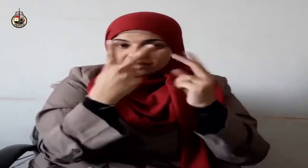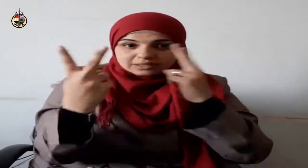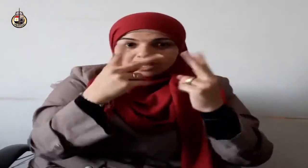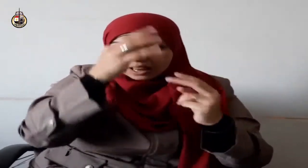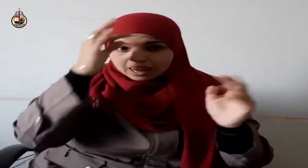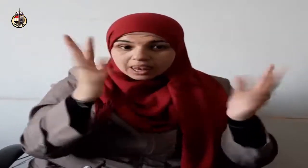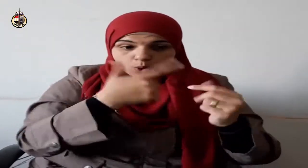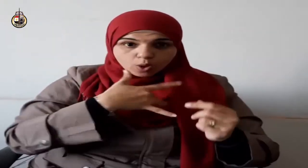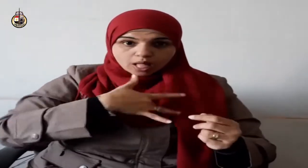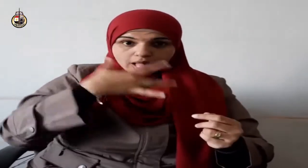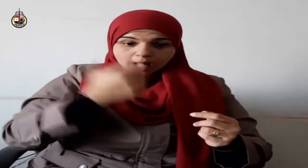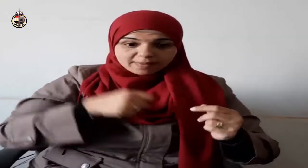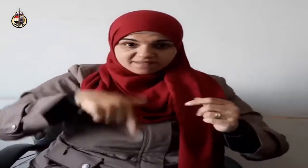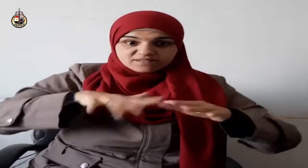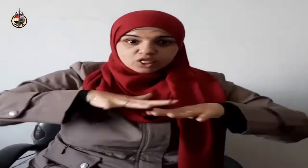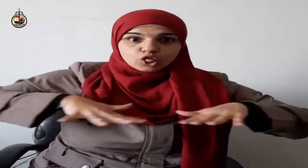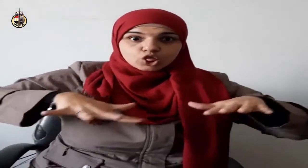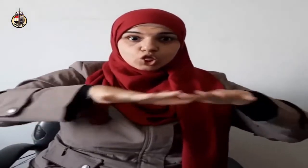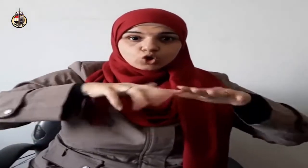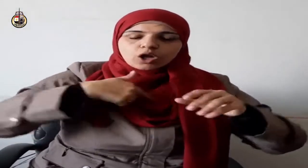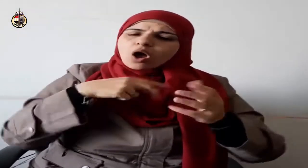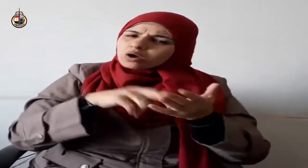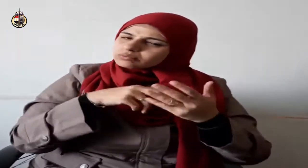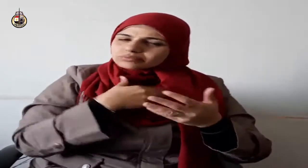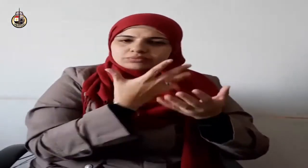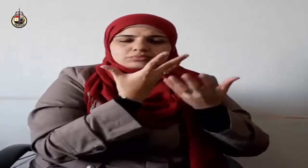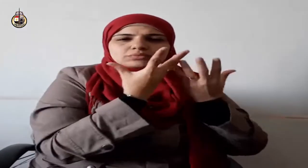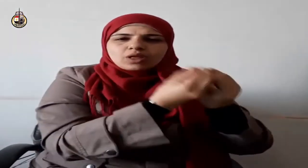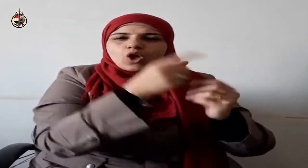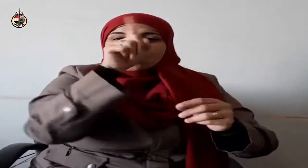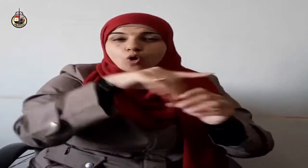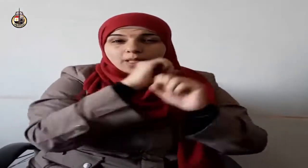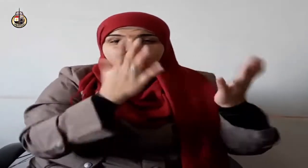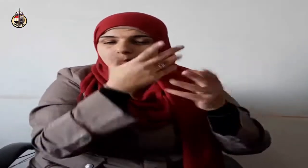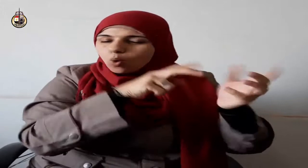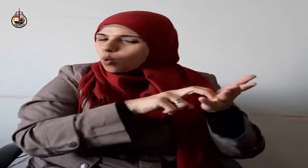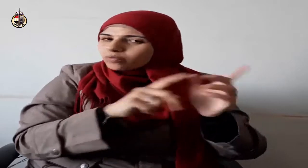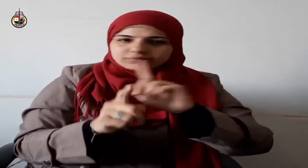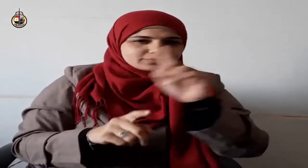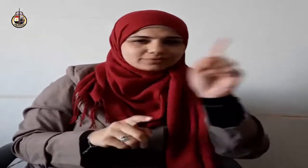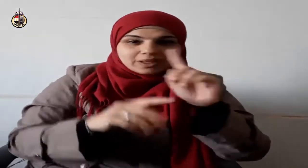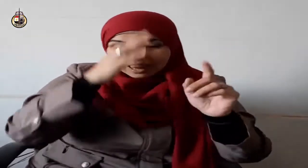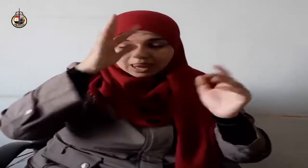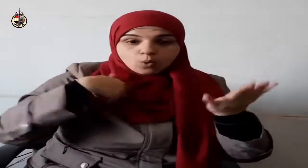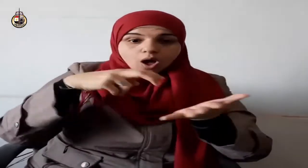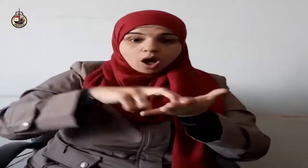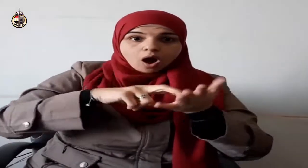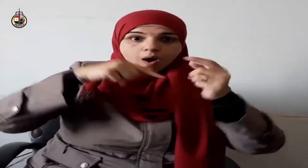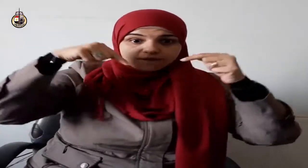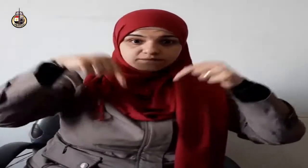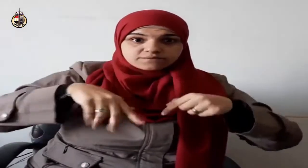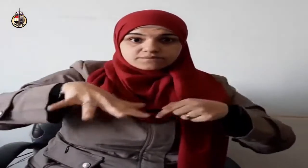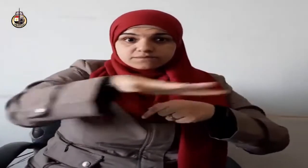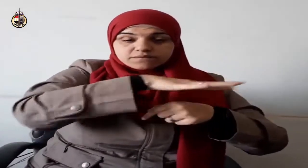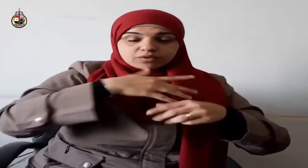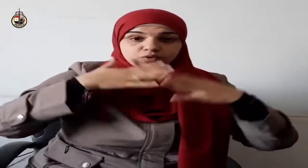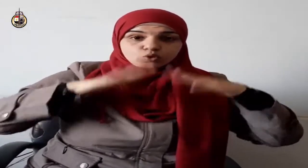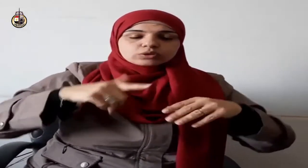فيأمن من عذابه سبحانه يوم القيامة وفي الحديث القدسي يقول